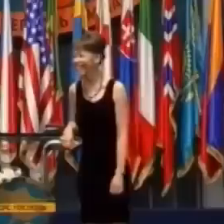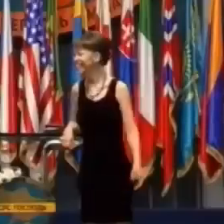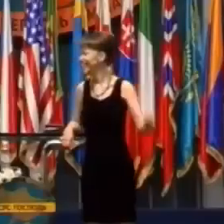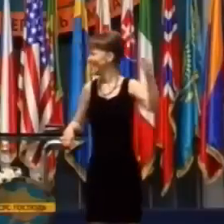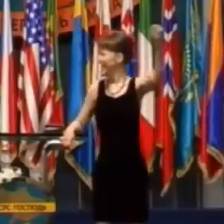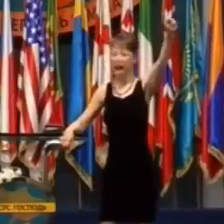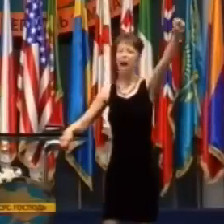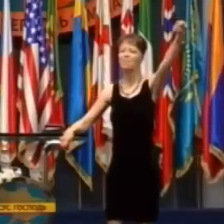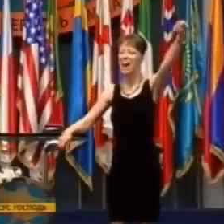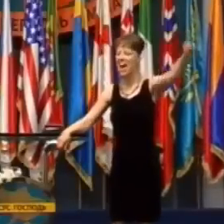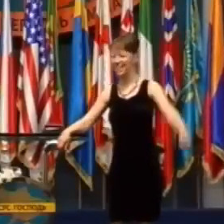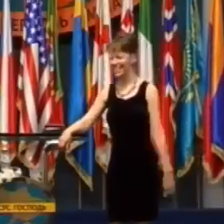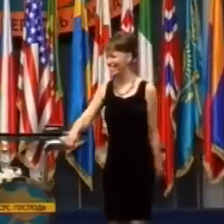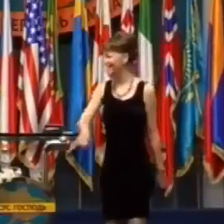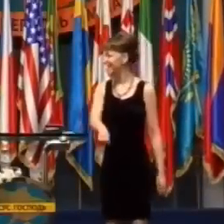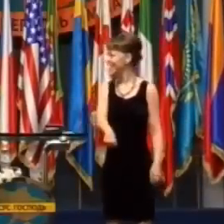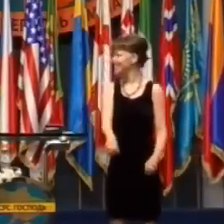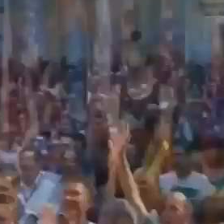Amen. Amen.